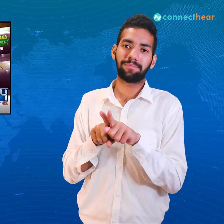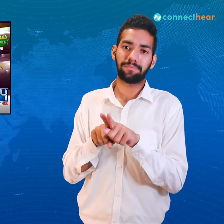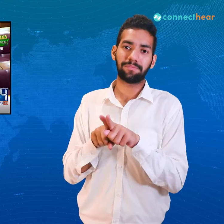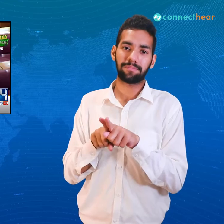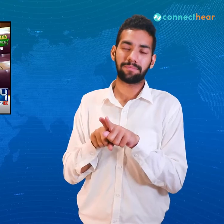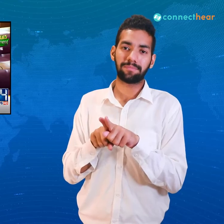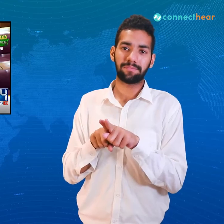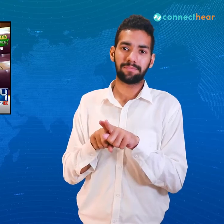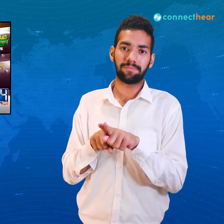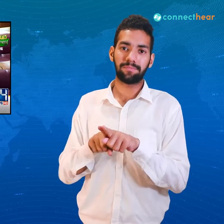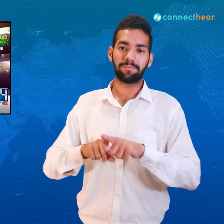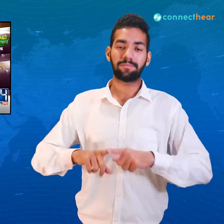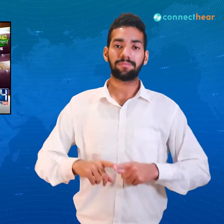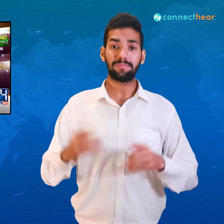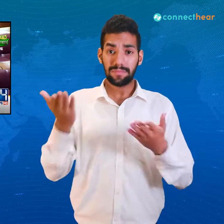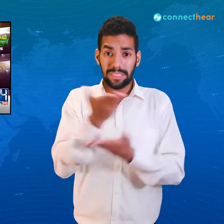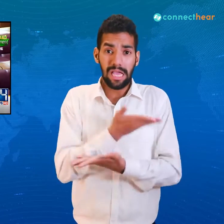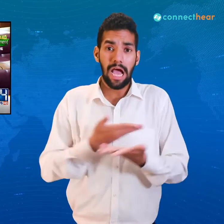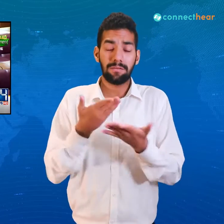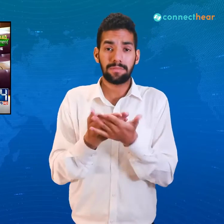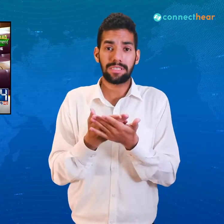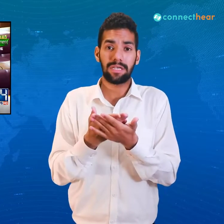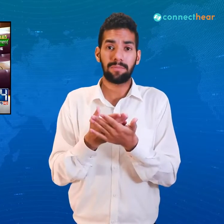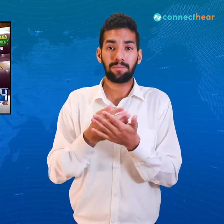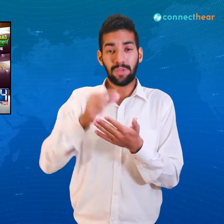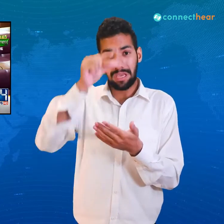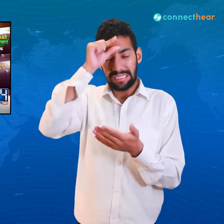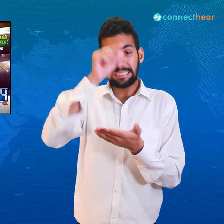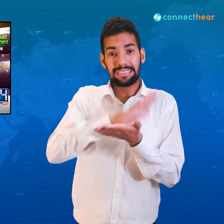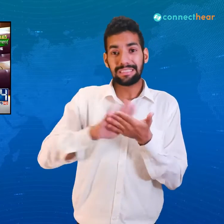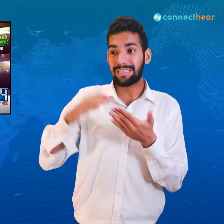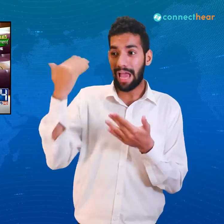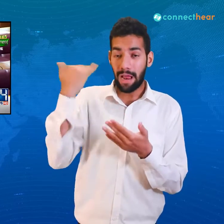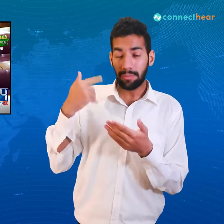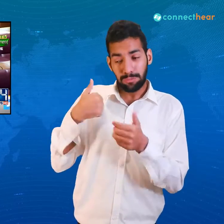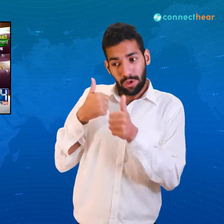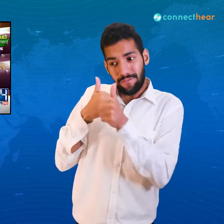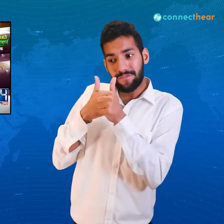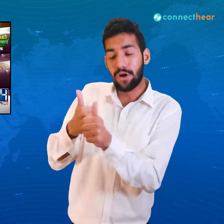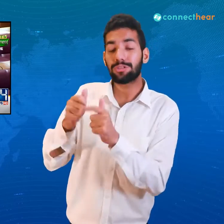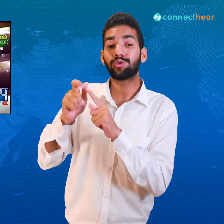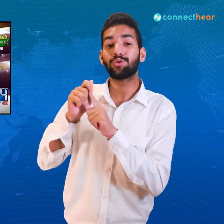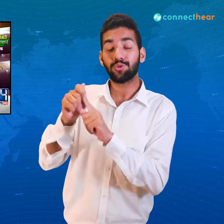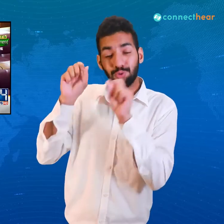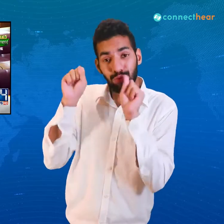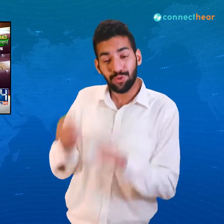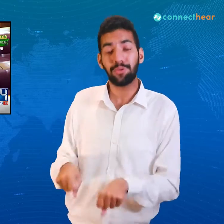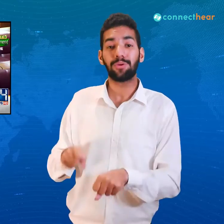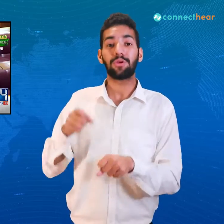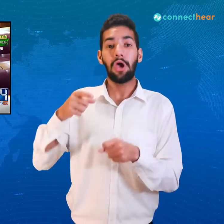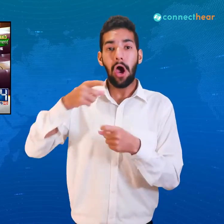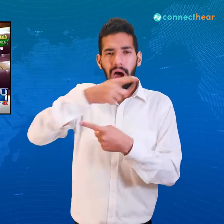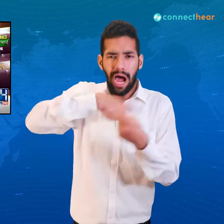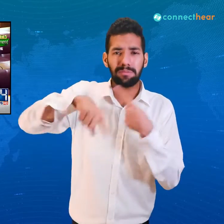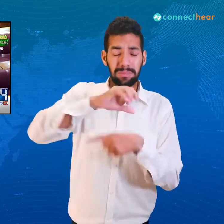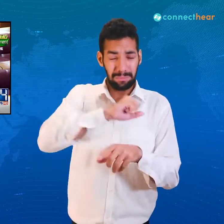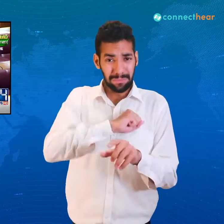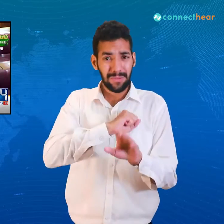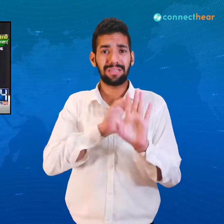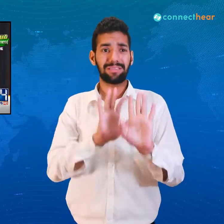کراس ٹاک پلیز پلیز نو کراس ٹاک سب نے حضرت امام حسین رضی اللہ تعالیٰ نو کے نقشت خدمت چلنا ہے اور آپ